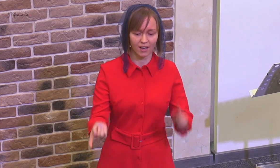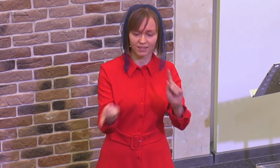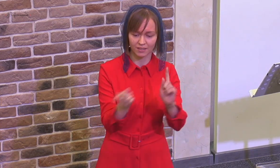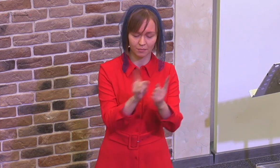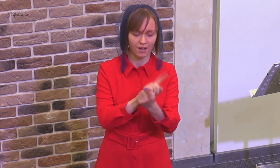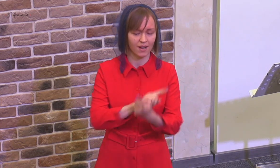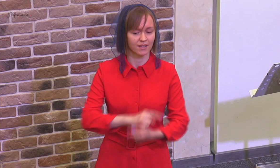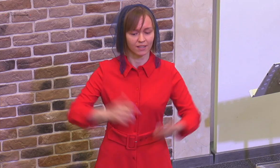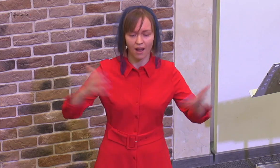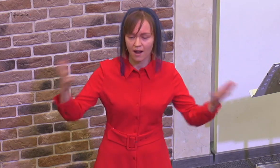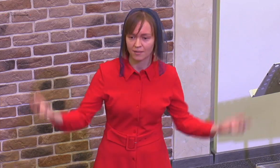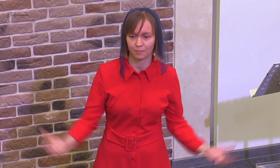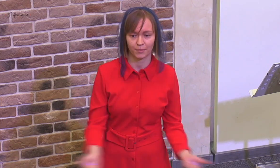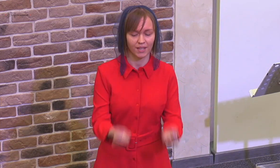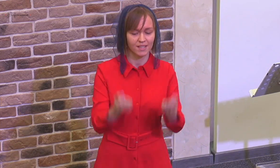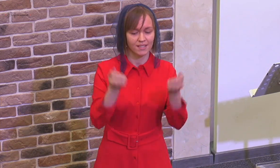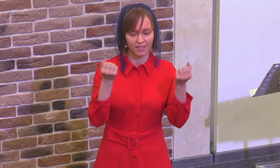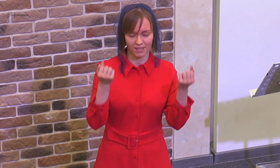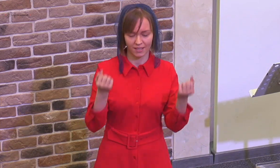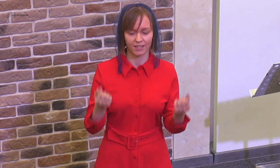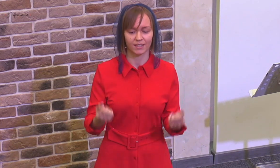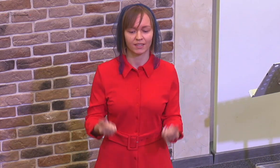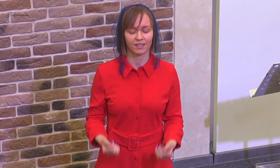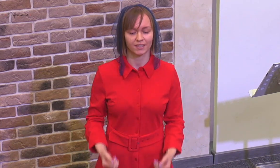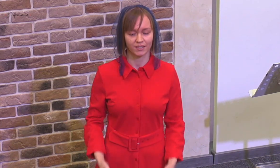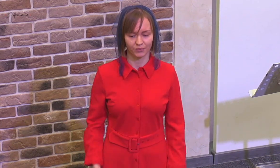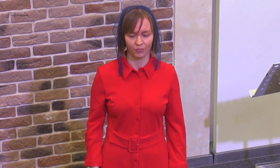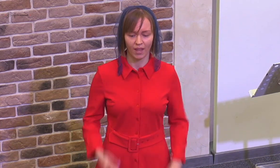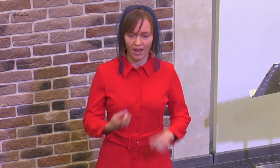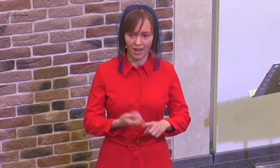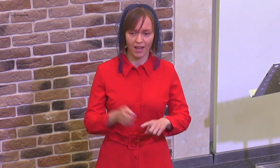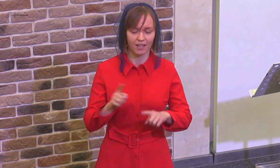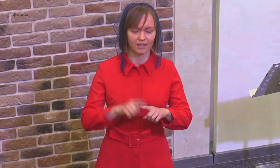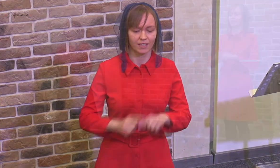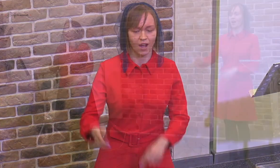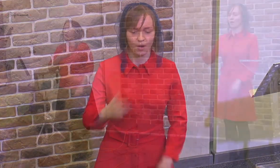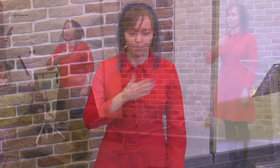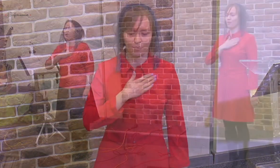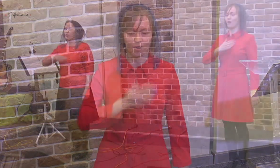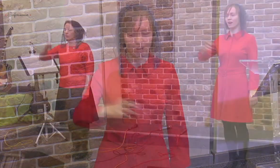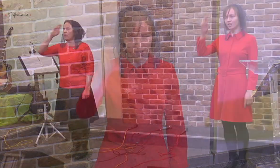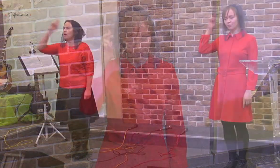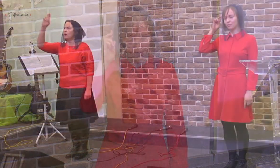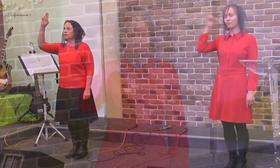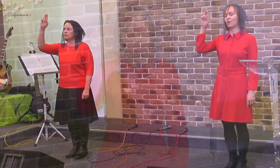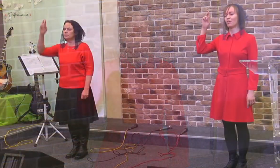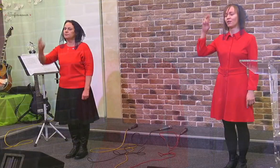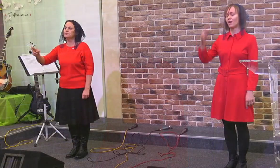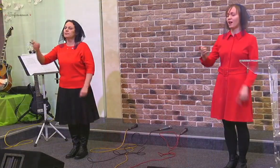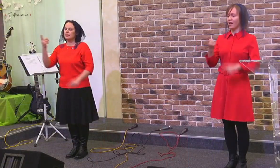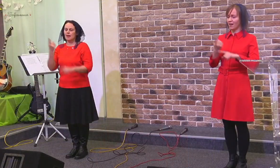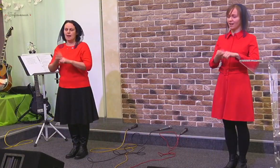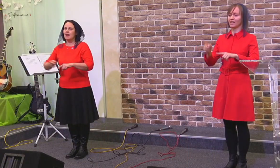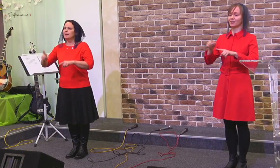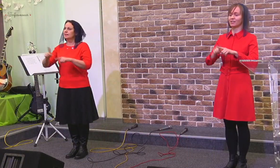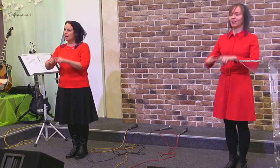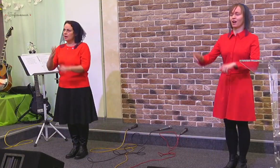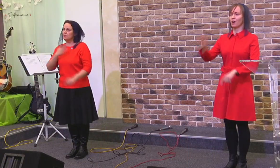смертью обрести Это мой Бог, это